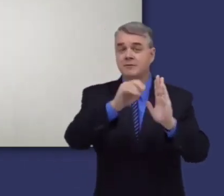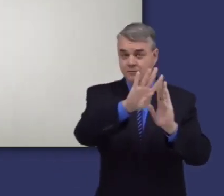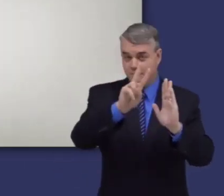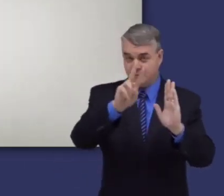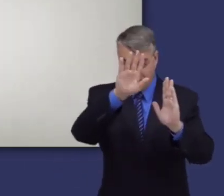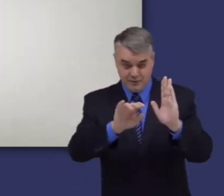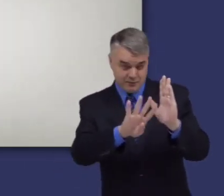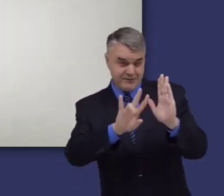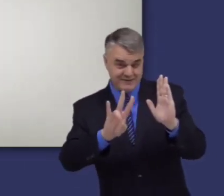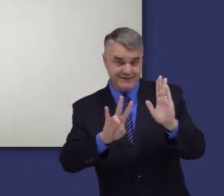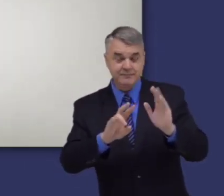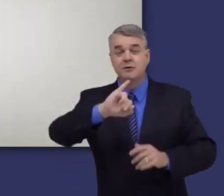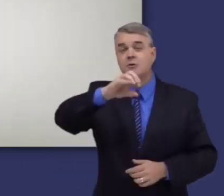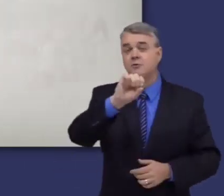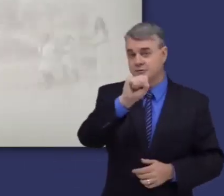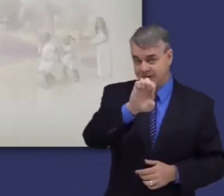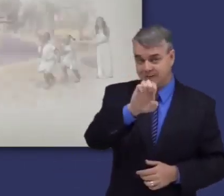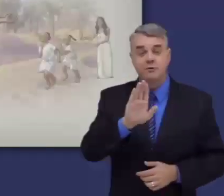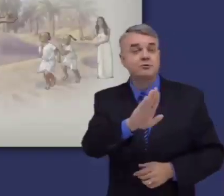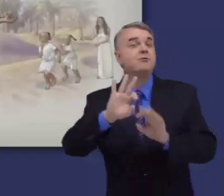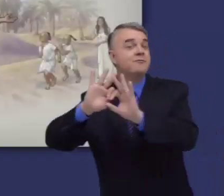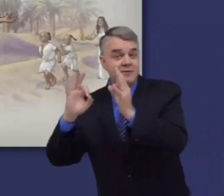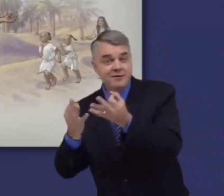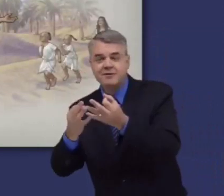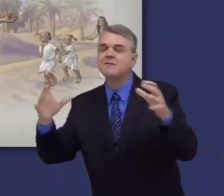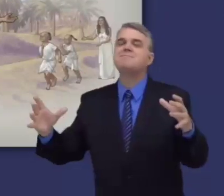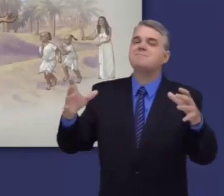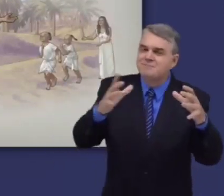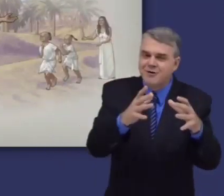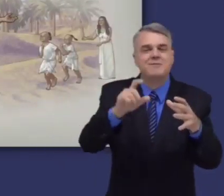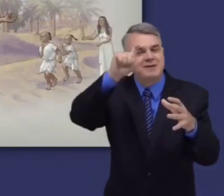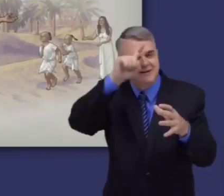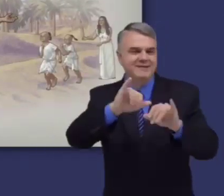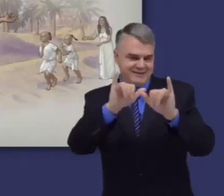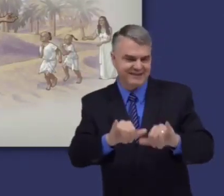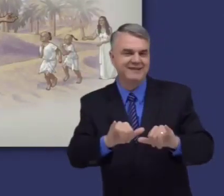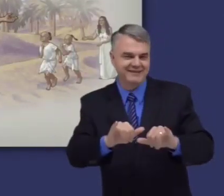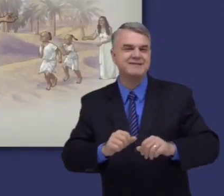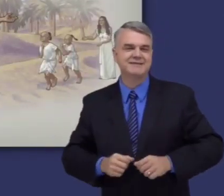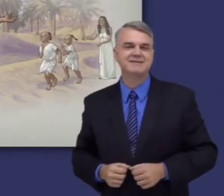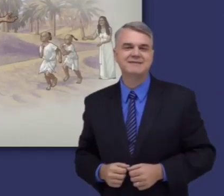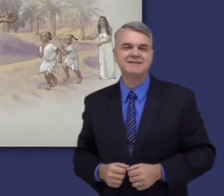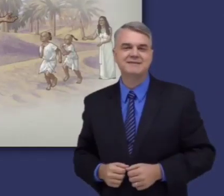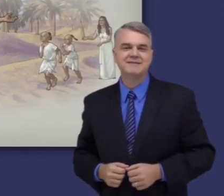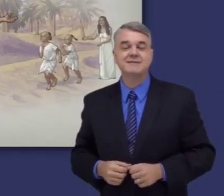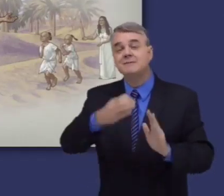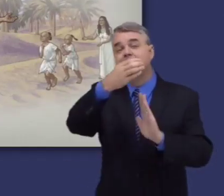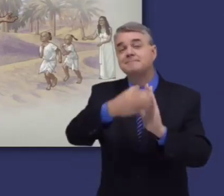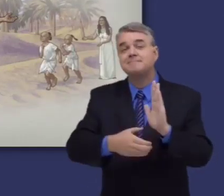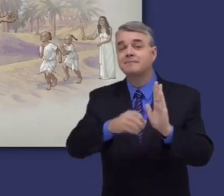En los capítulos 42 a 47, José se reencuentra con su familia, y todos se van a vivir a Egipto como